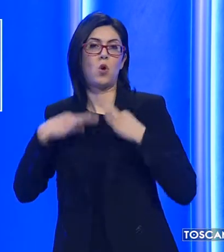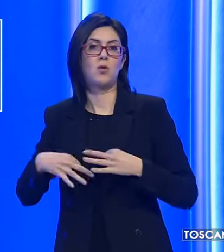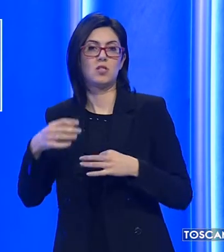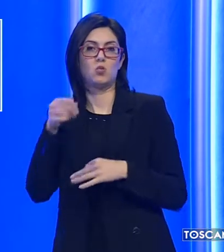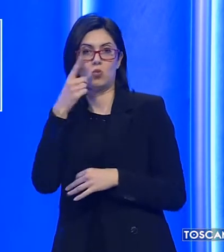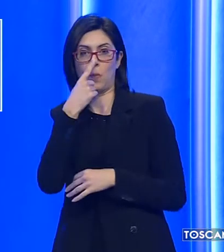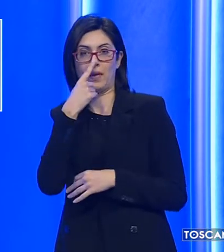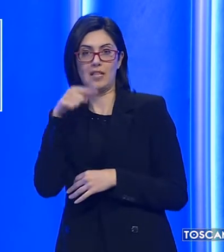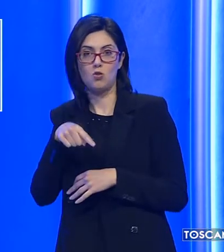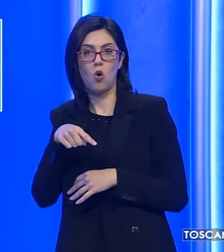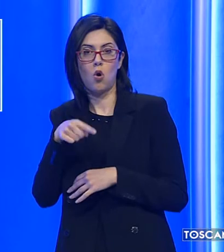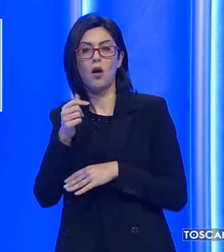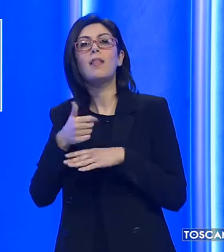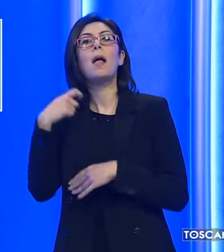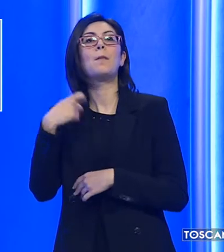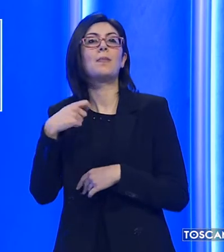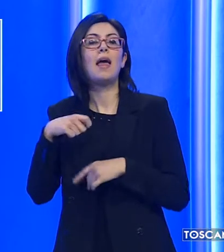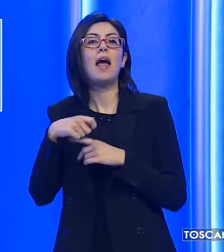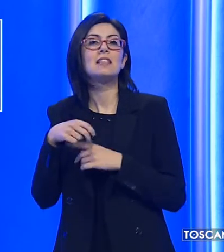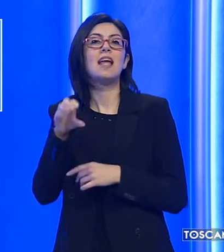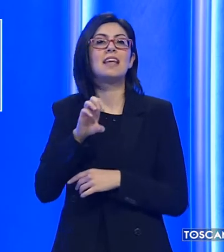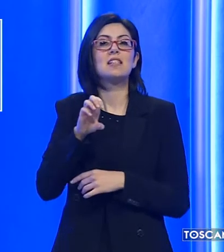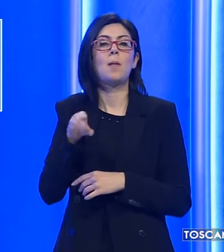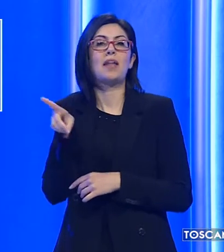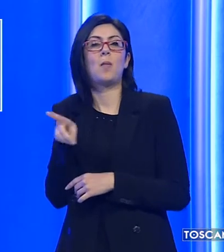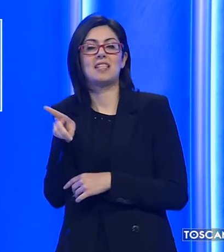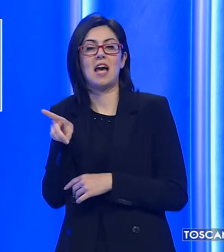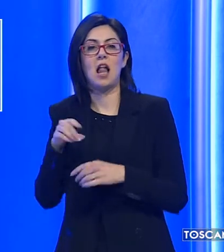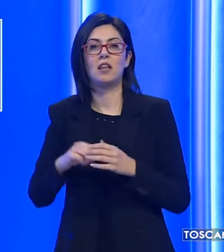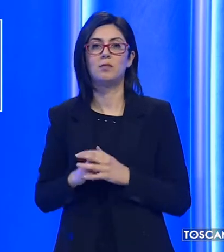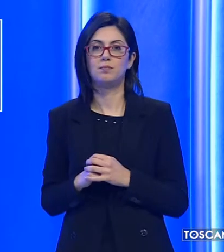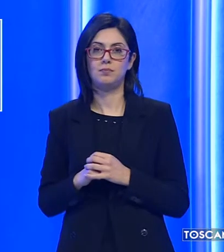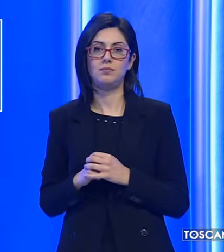pistoiese presieduto da Elisabetta Pastacaldi.